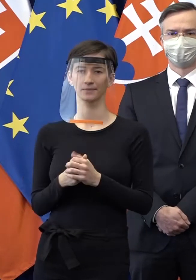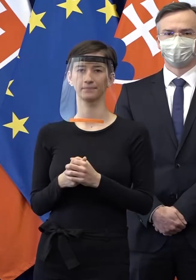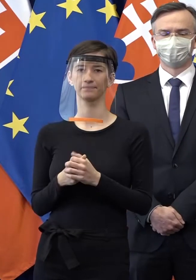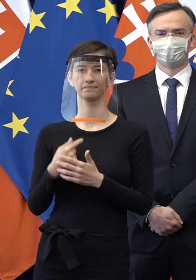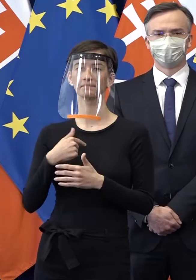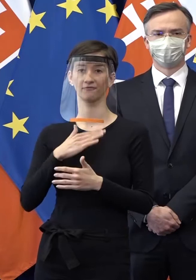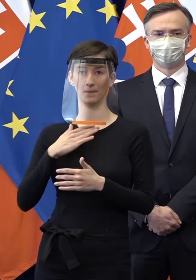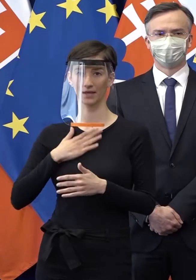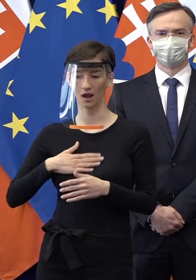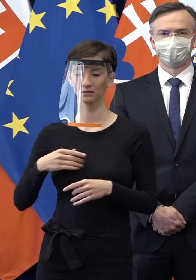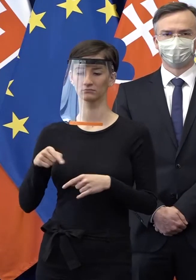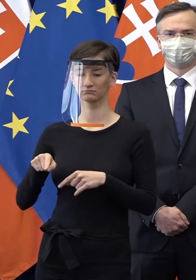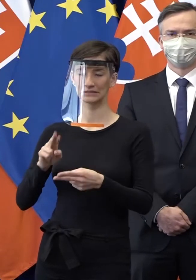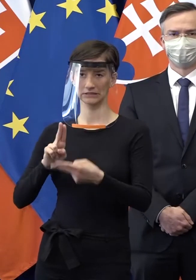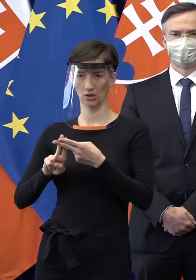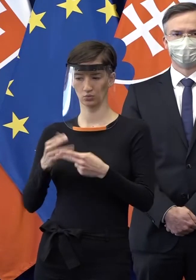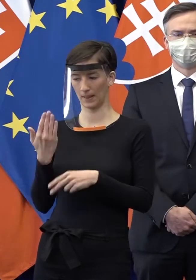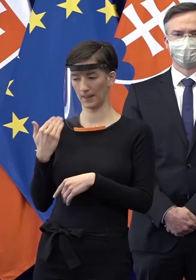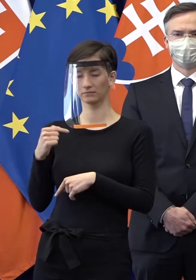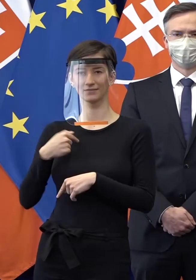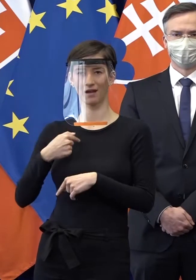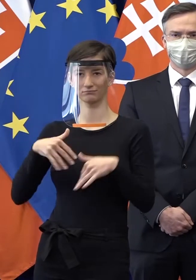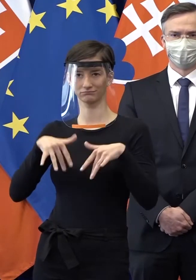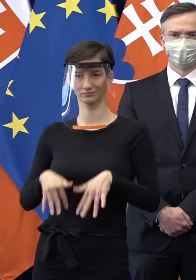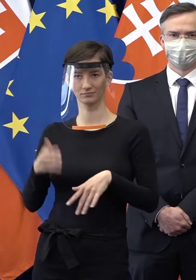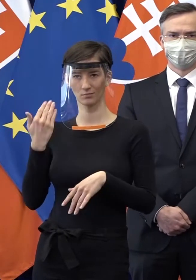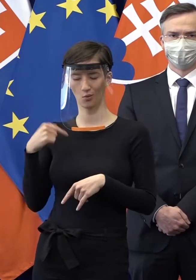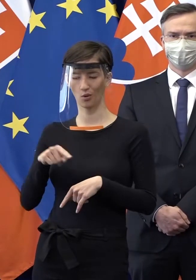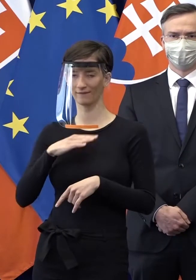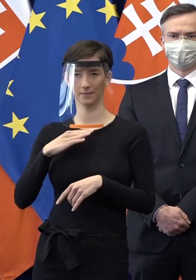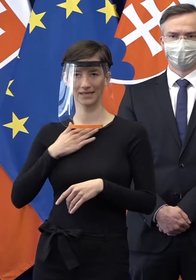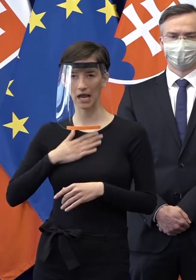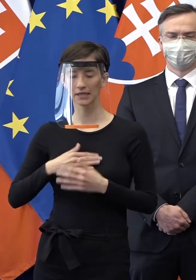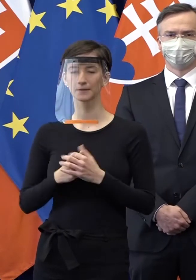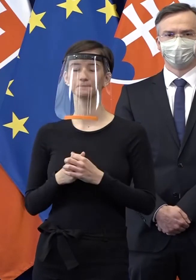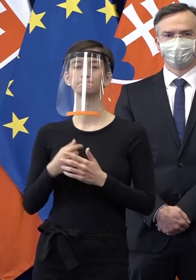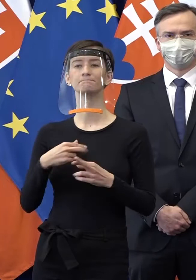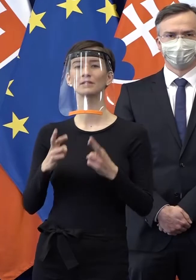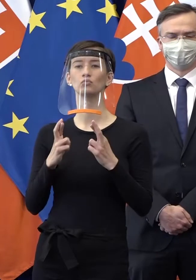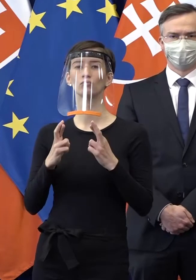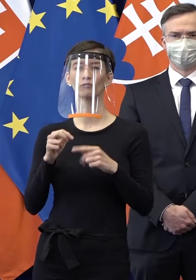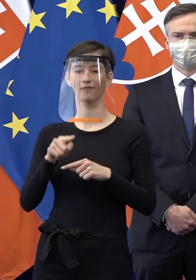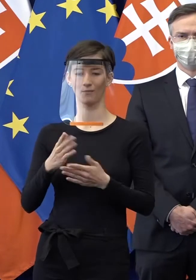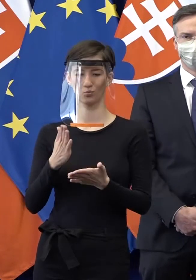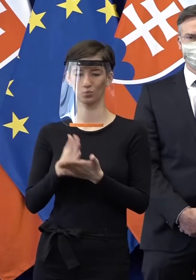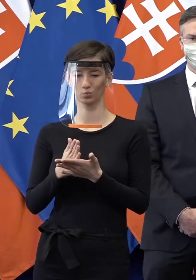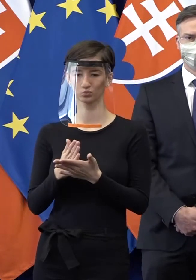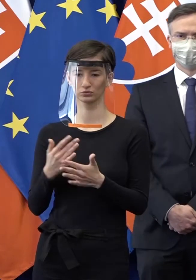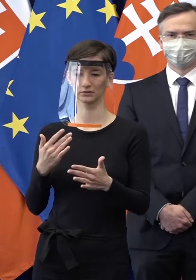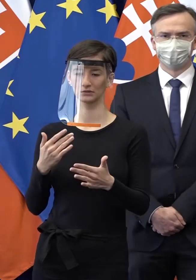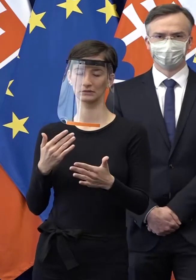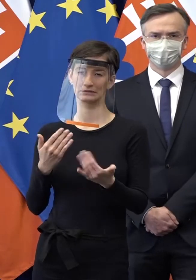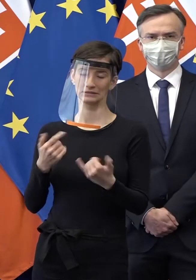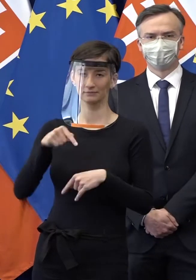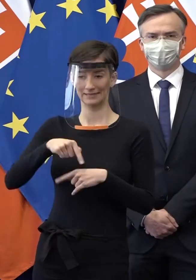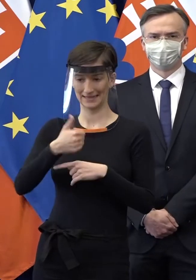aj ja jeho mohol zúčastniť a dúfam, želám si, že vo veľmi krátkej dobe, ideálne tento týždeň,